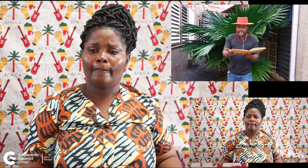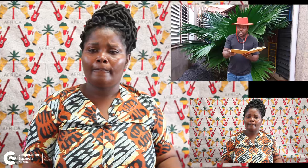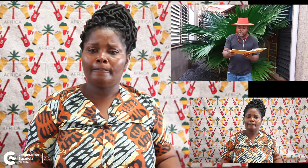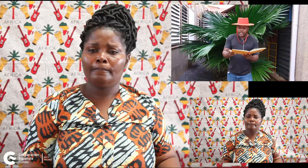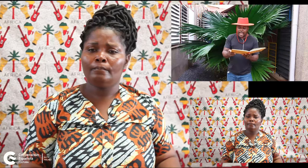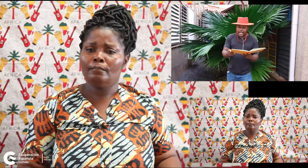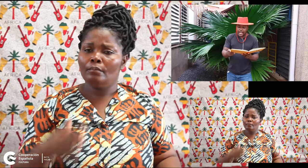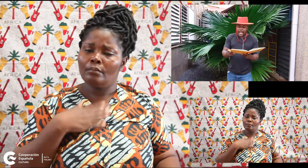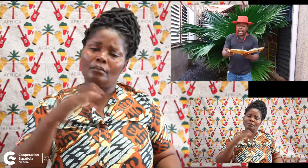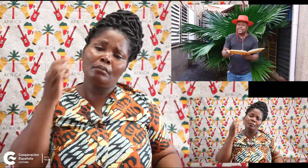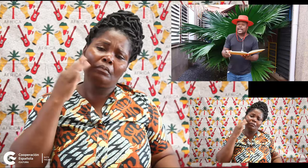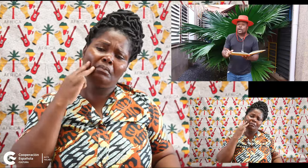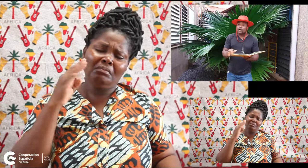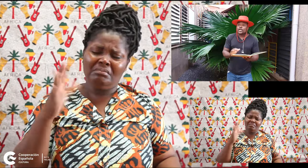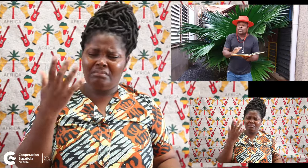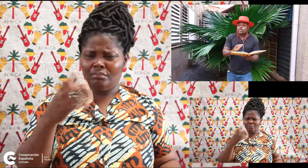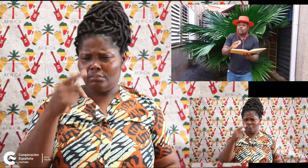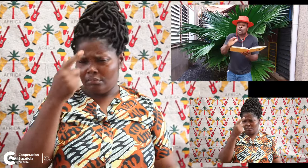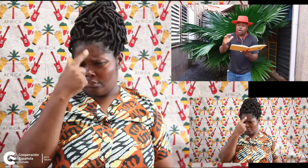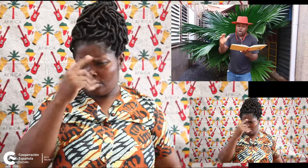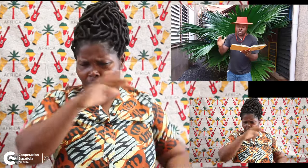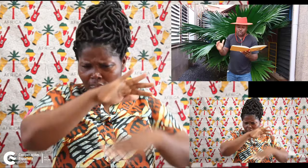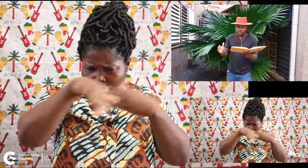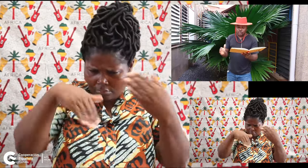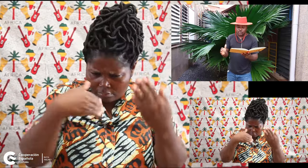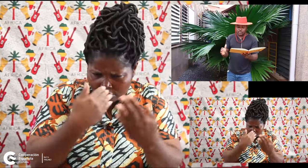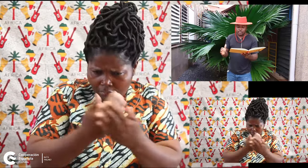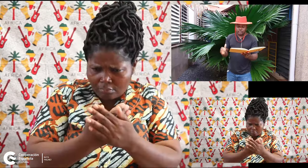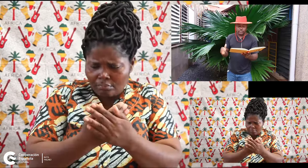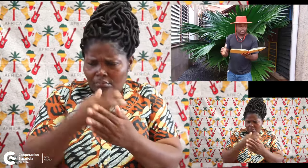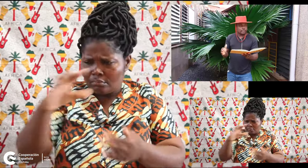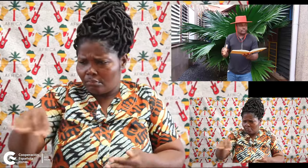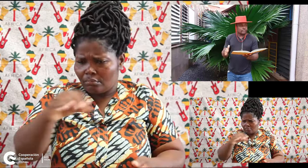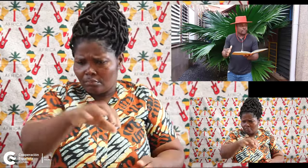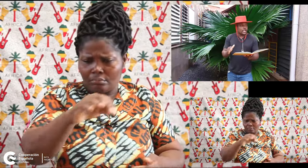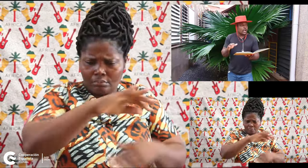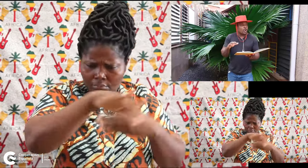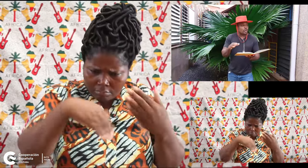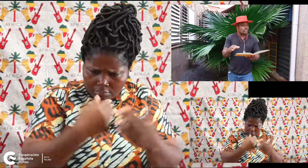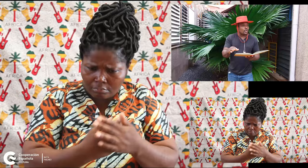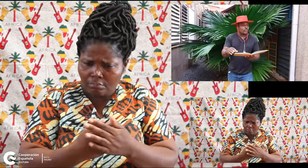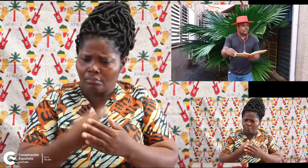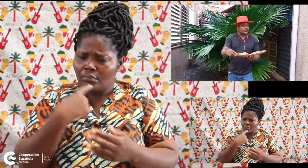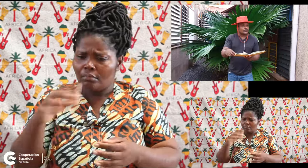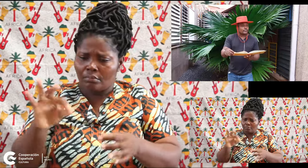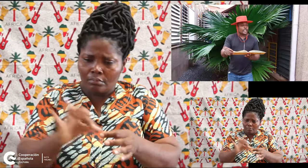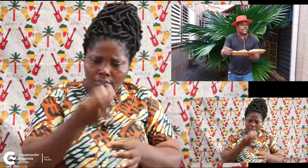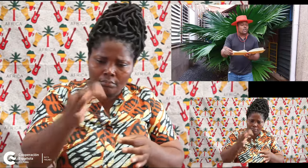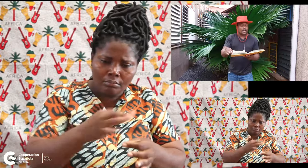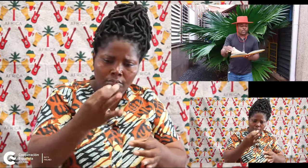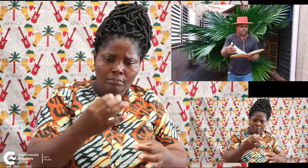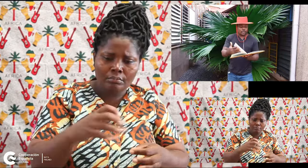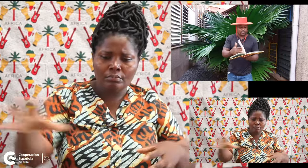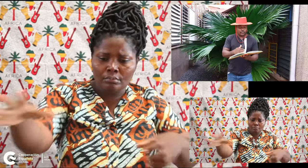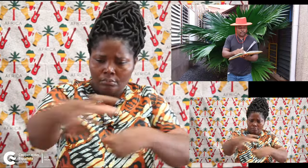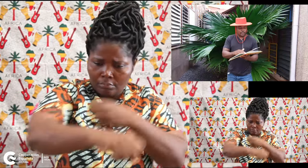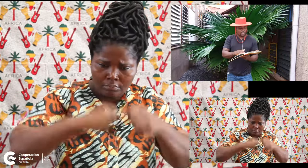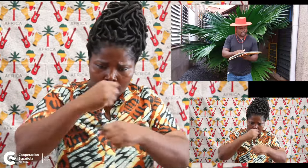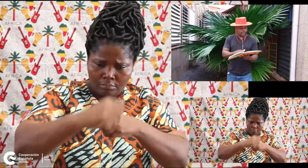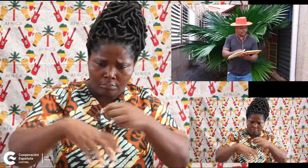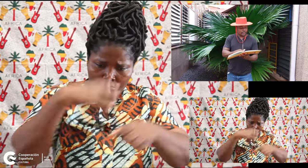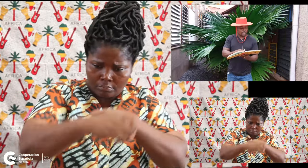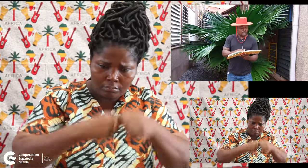Madre Chiona había recogido todo y lo cosió y lo ató.